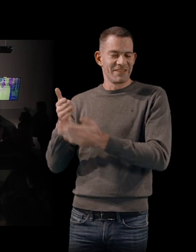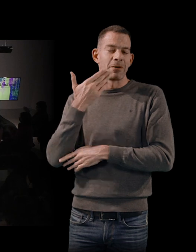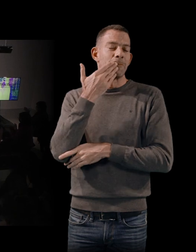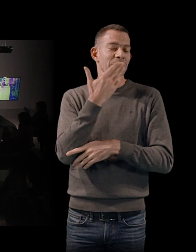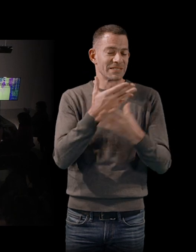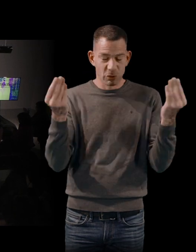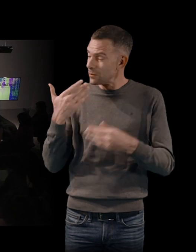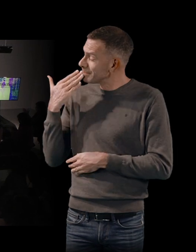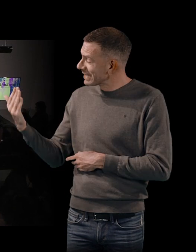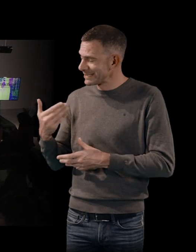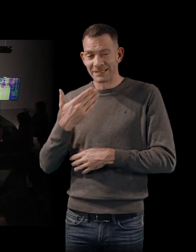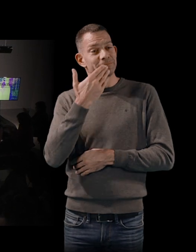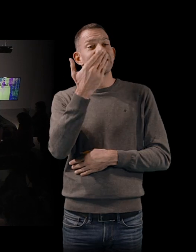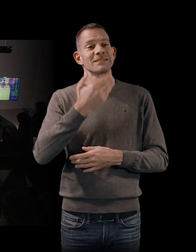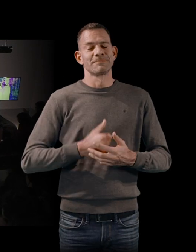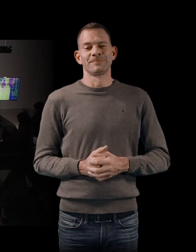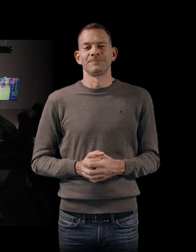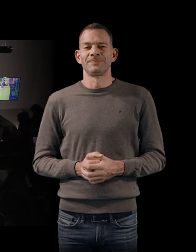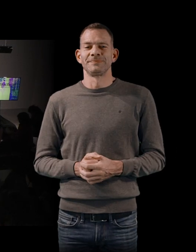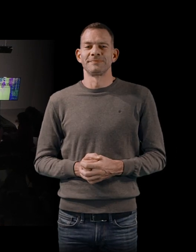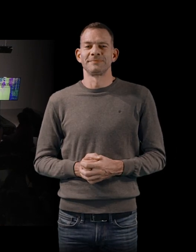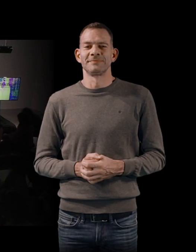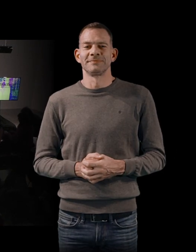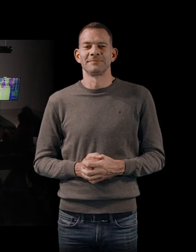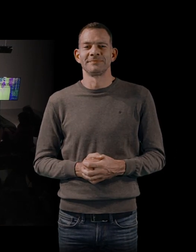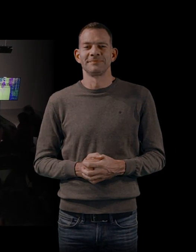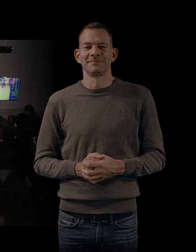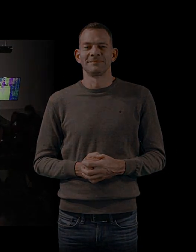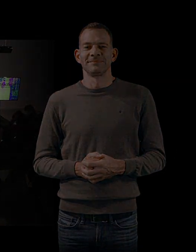Merci. Applaudissements Applaudissements-titrage